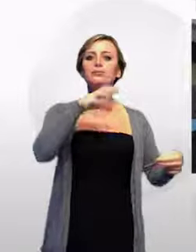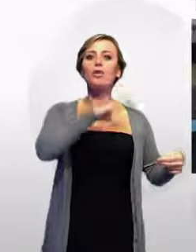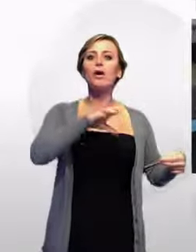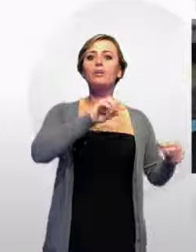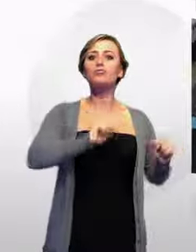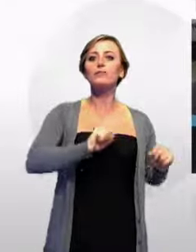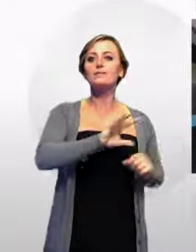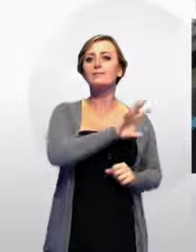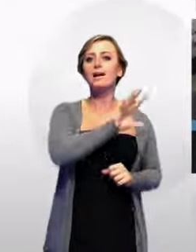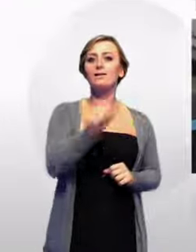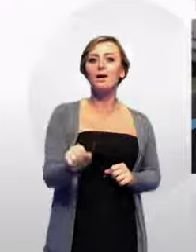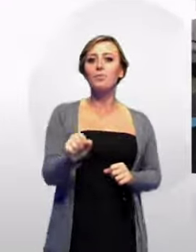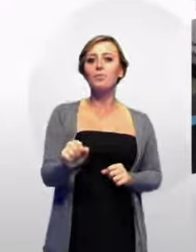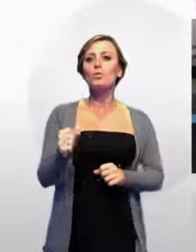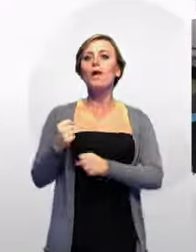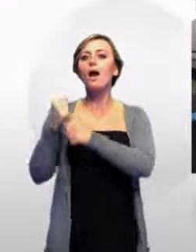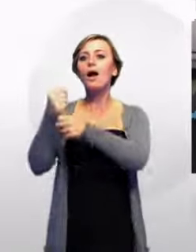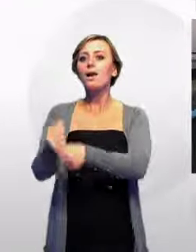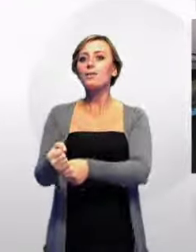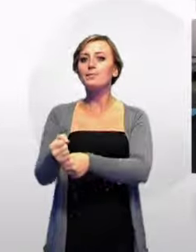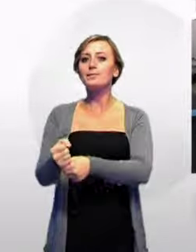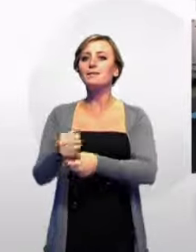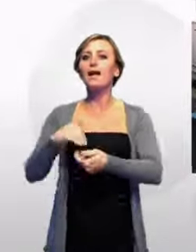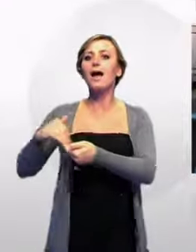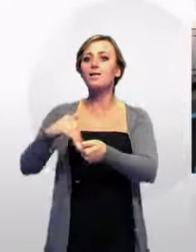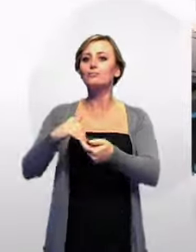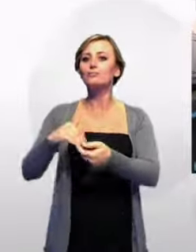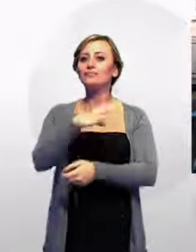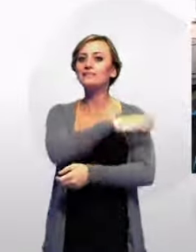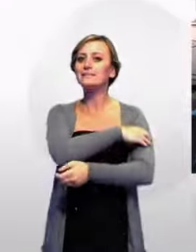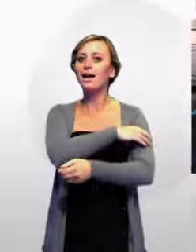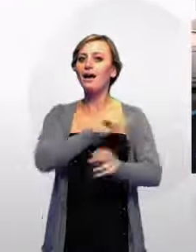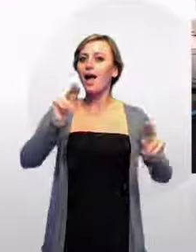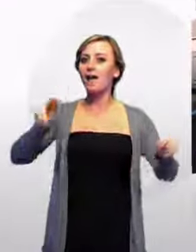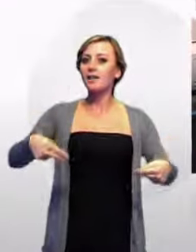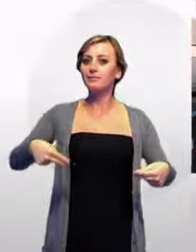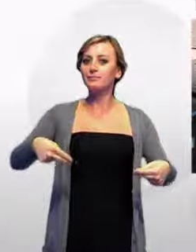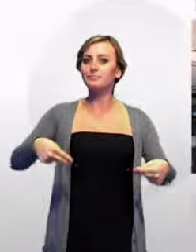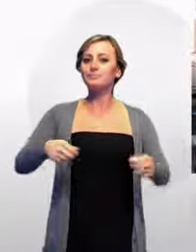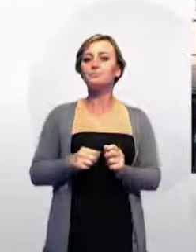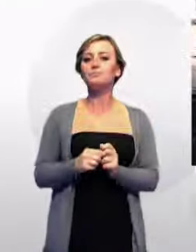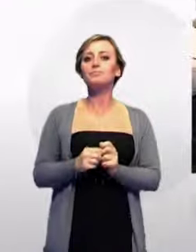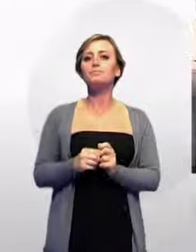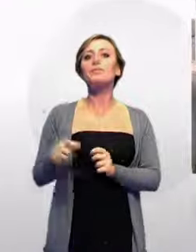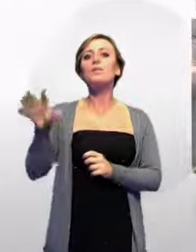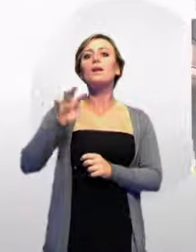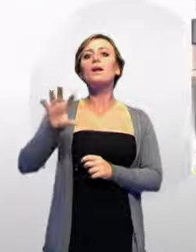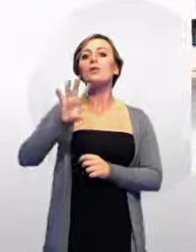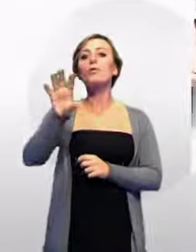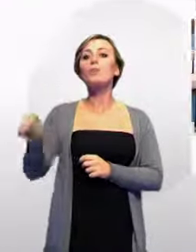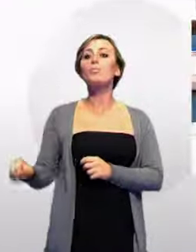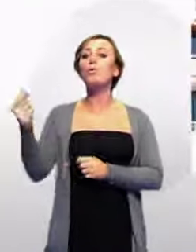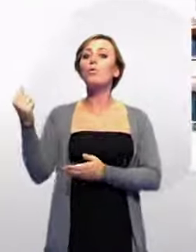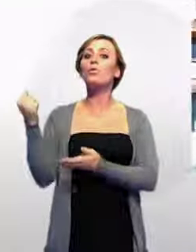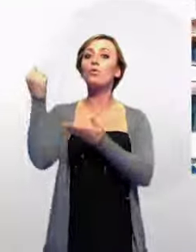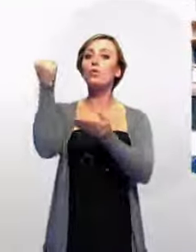L'intera regione ha stanziato 22 milioni di euro per velocizzare le visite cardiologiche,